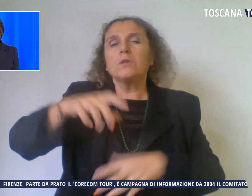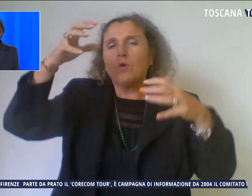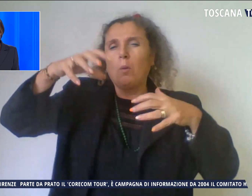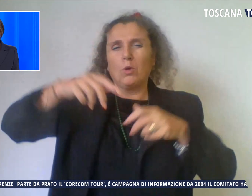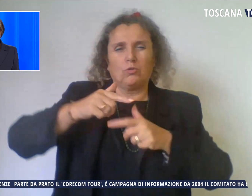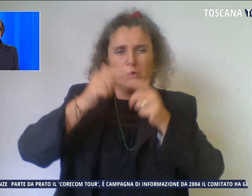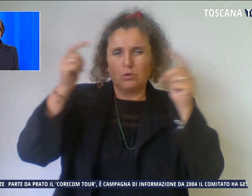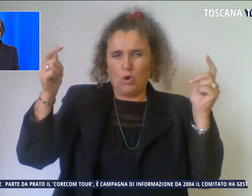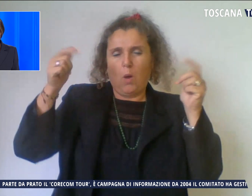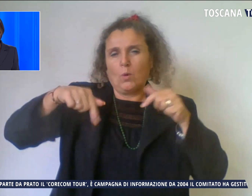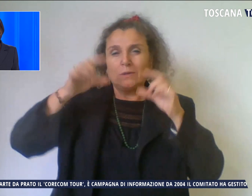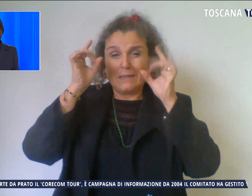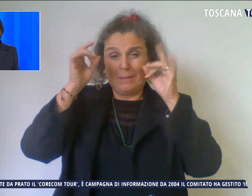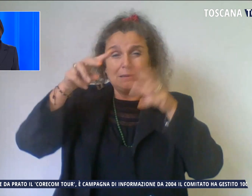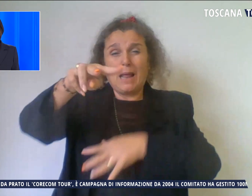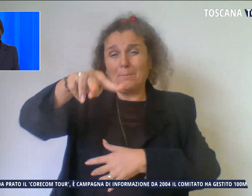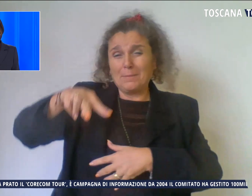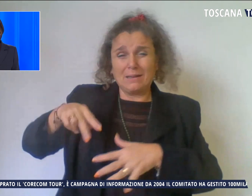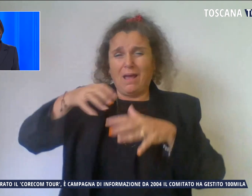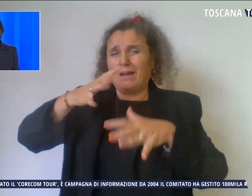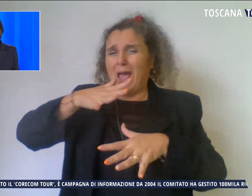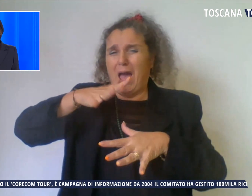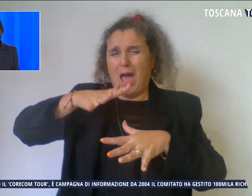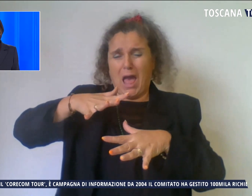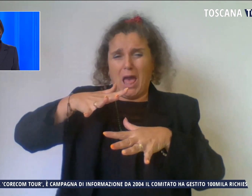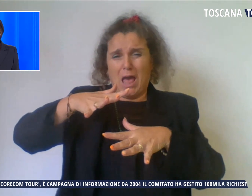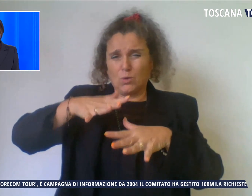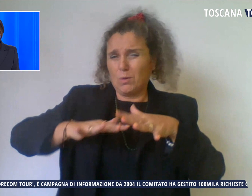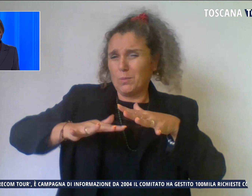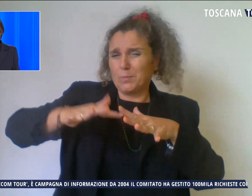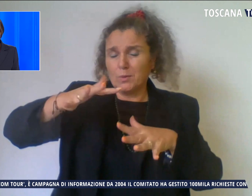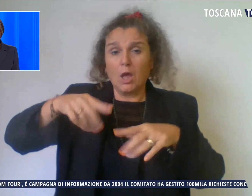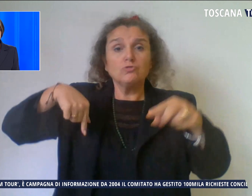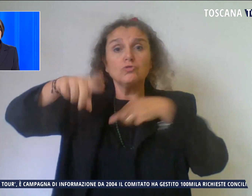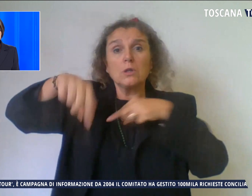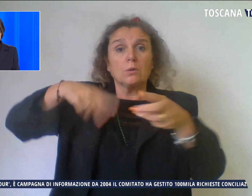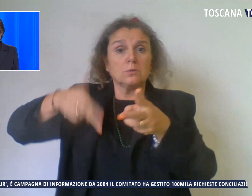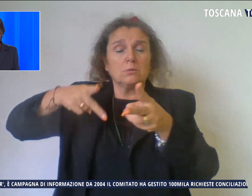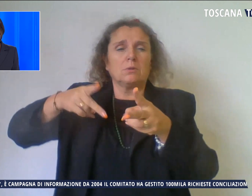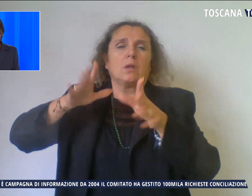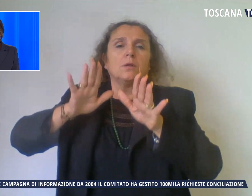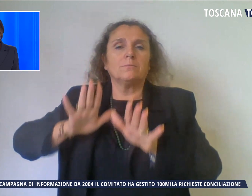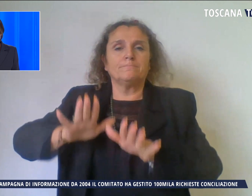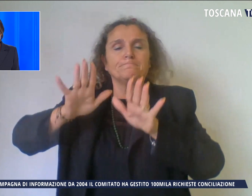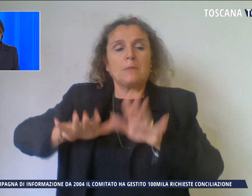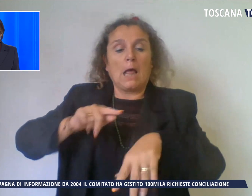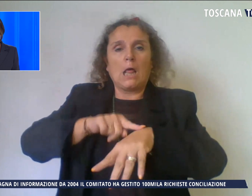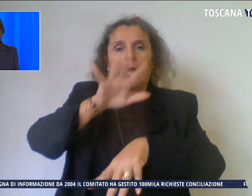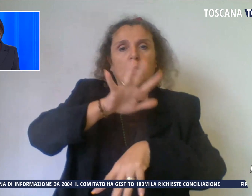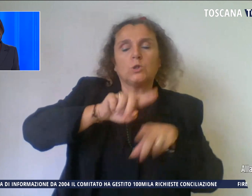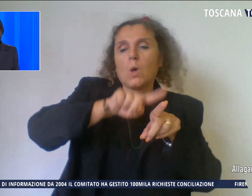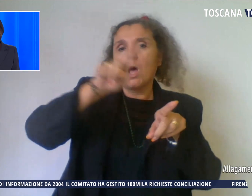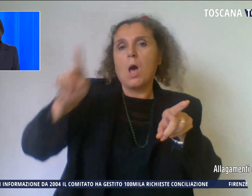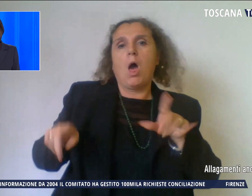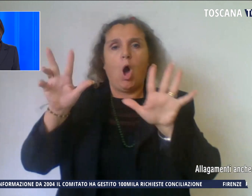stamani con i binari sotto l'acqua. La circolazione dei treni è stata rallentata a partire dalle 5 fino alle